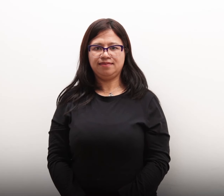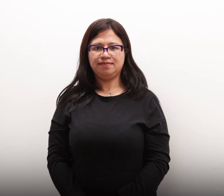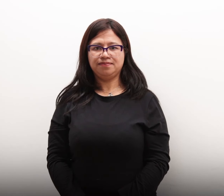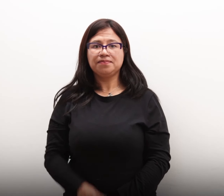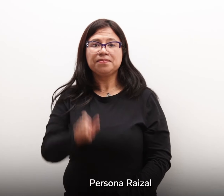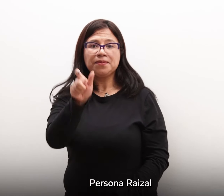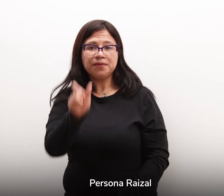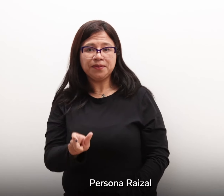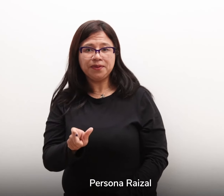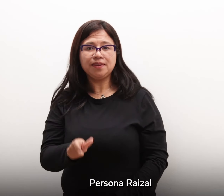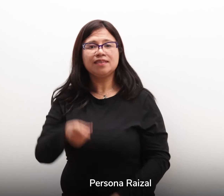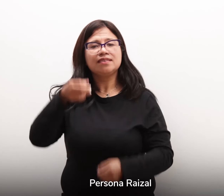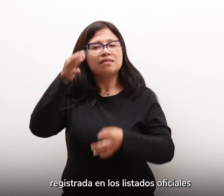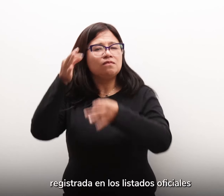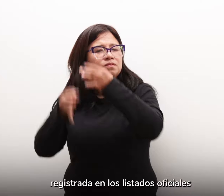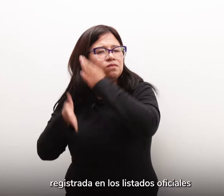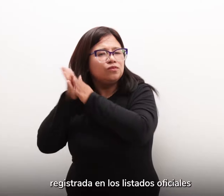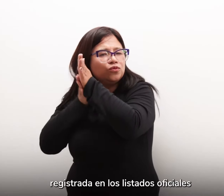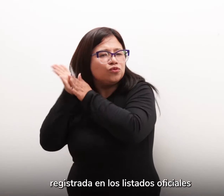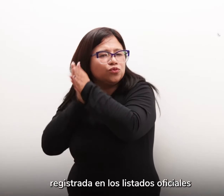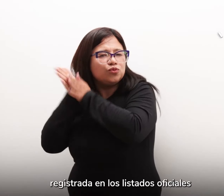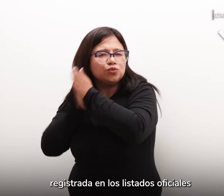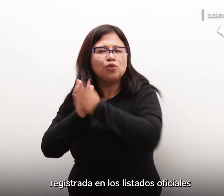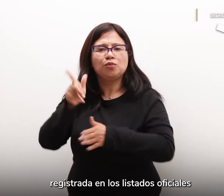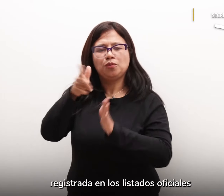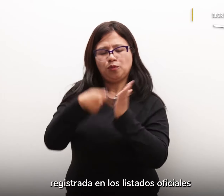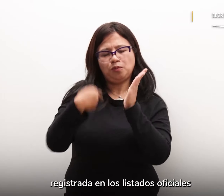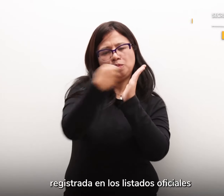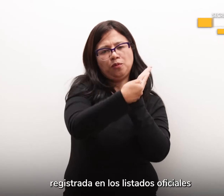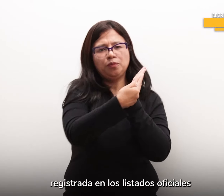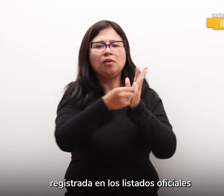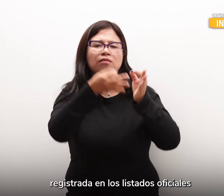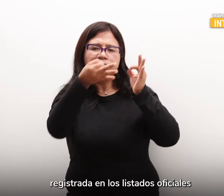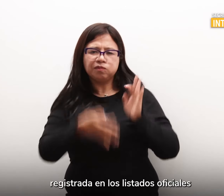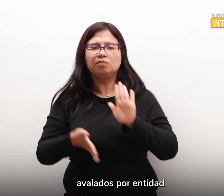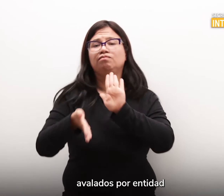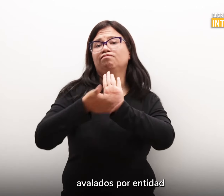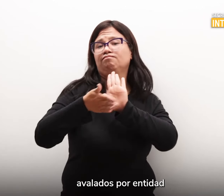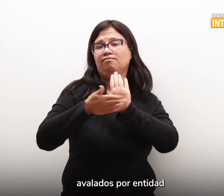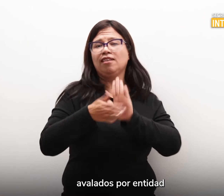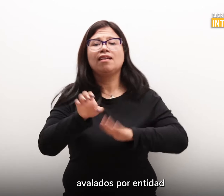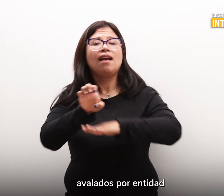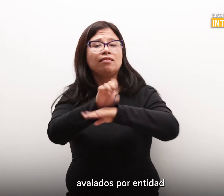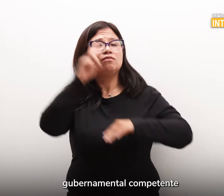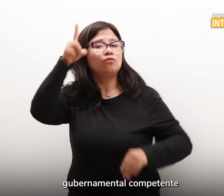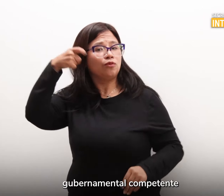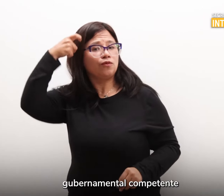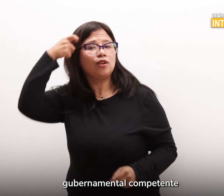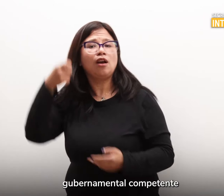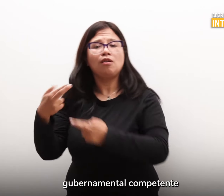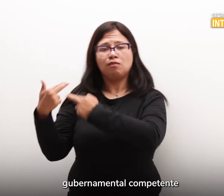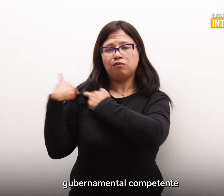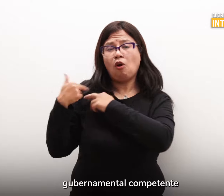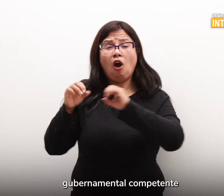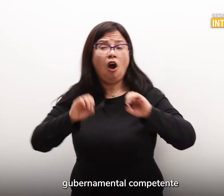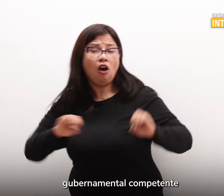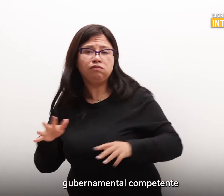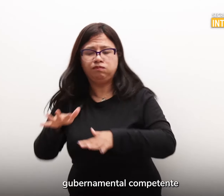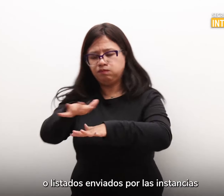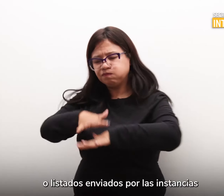Persona raizal registrada en los listados oficiales, avalados por entidad gubernamental competente o